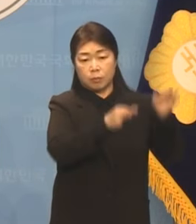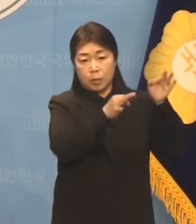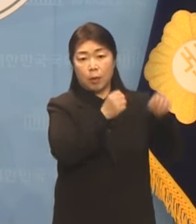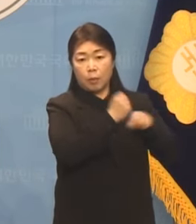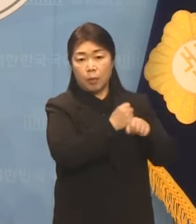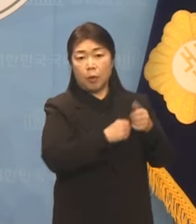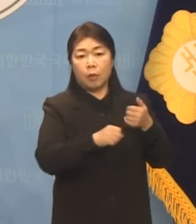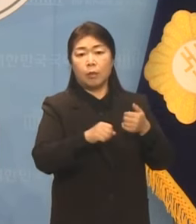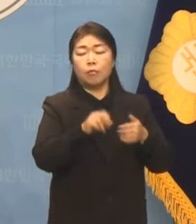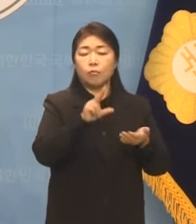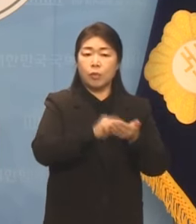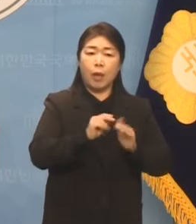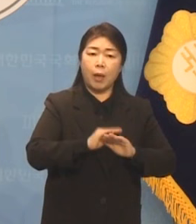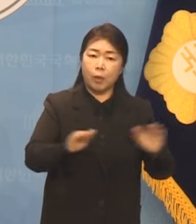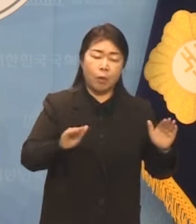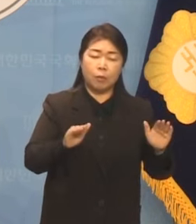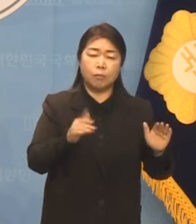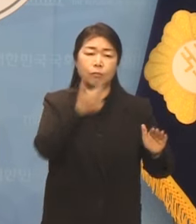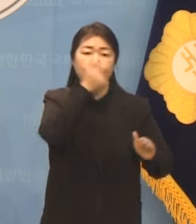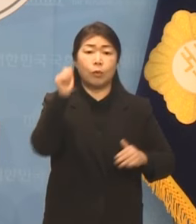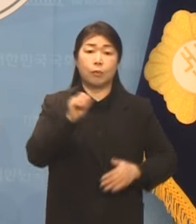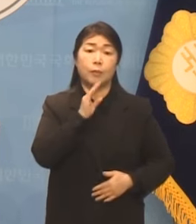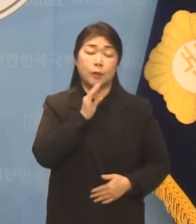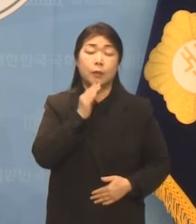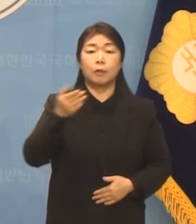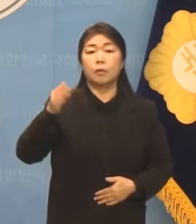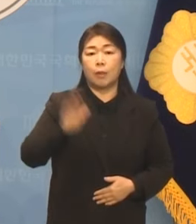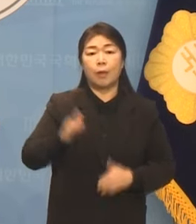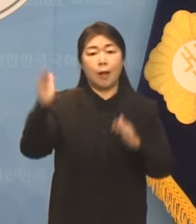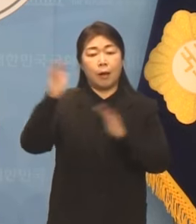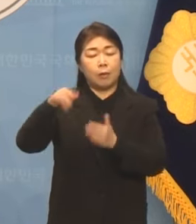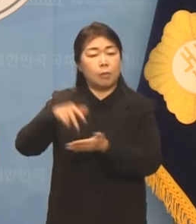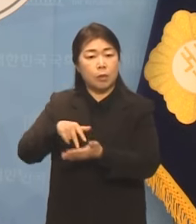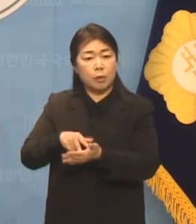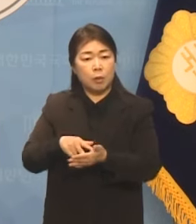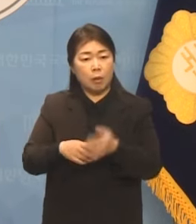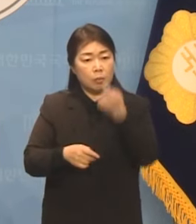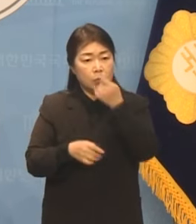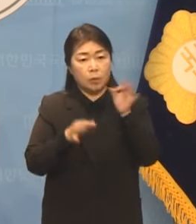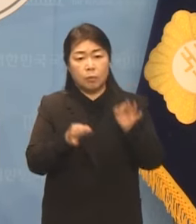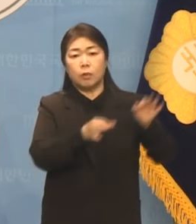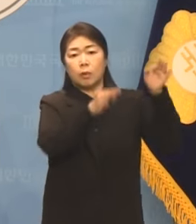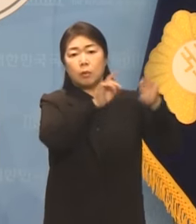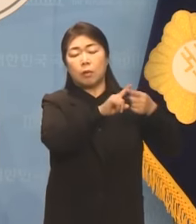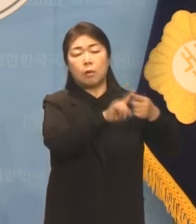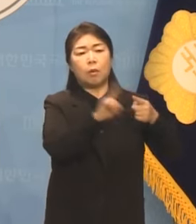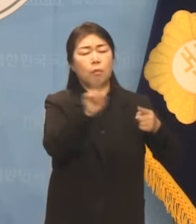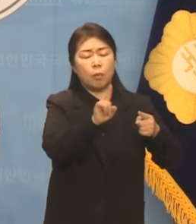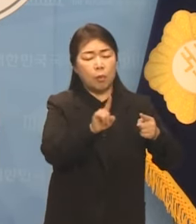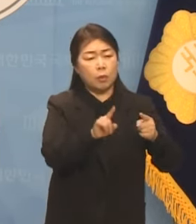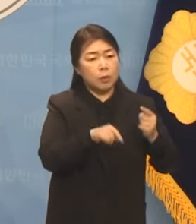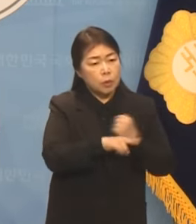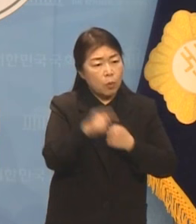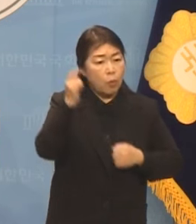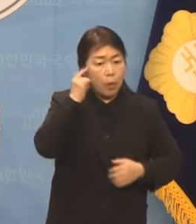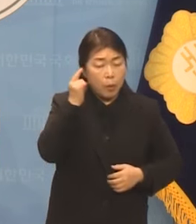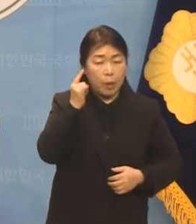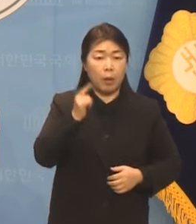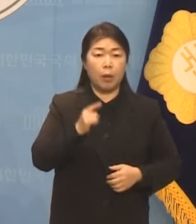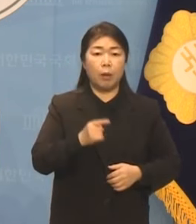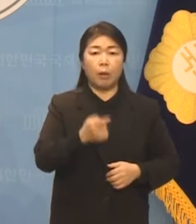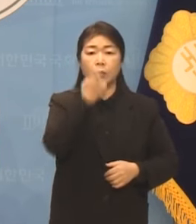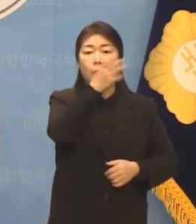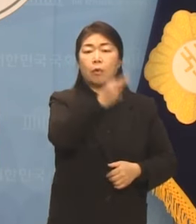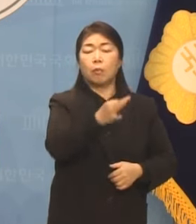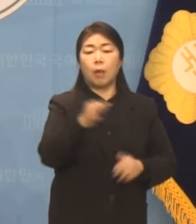근본적인 해결이 되지 않습니다. 학생들 또한 등록금 인상에 대한 이유 불충분, 등록금이 결국